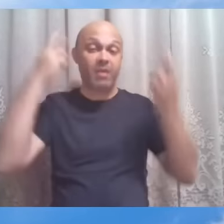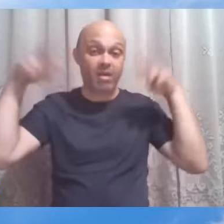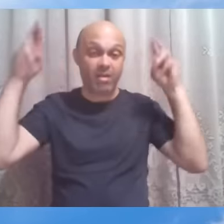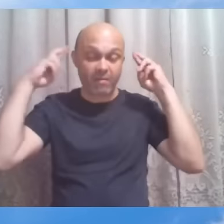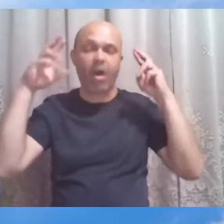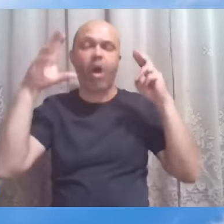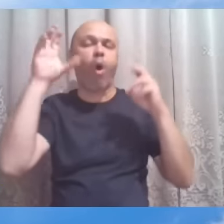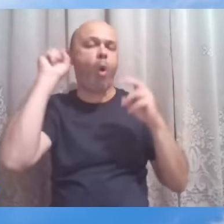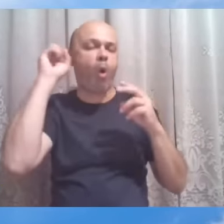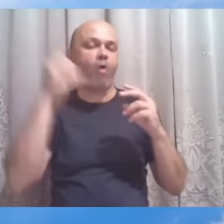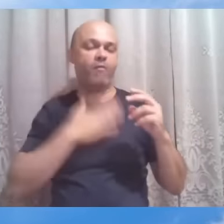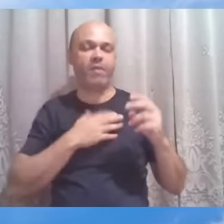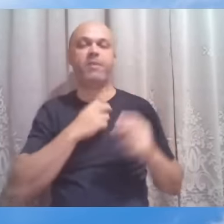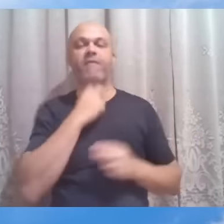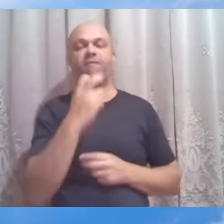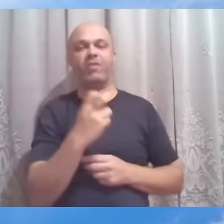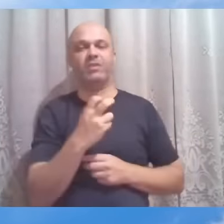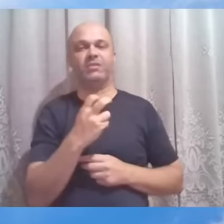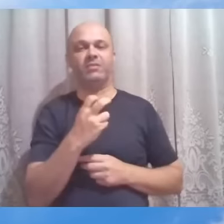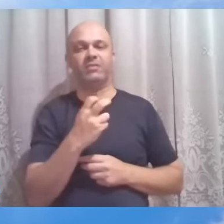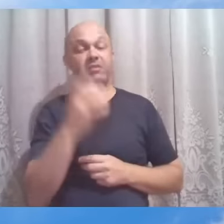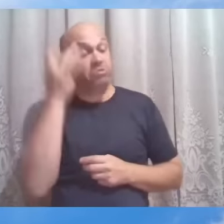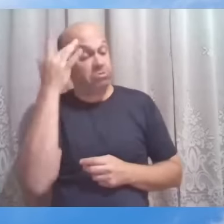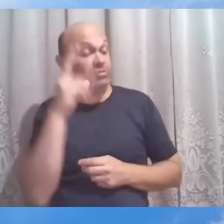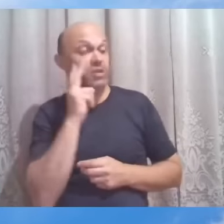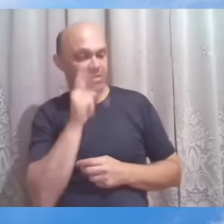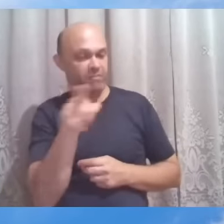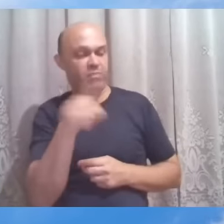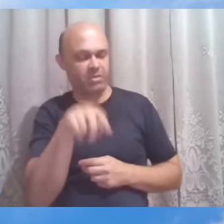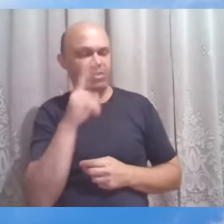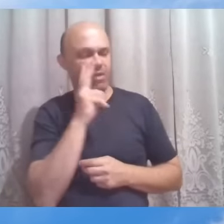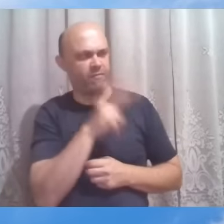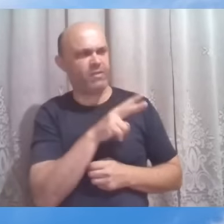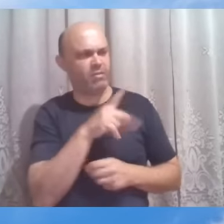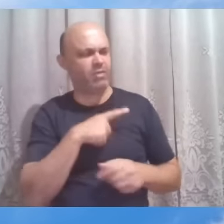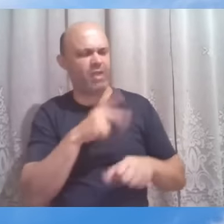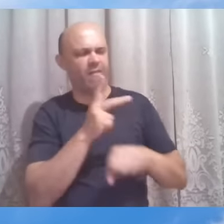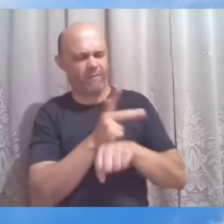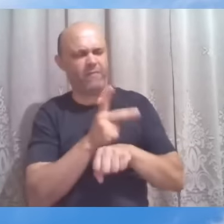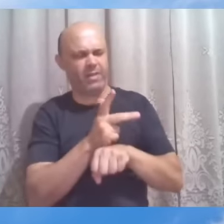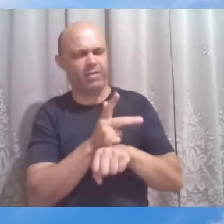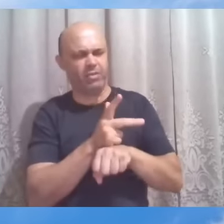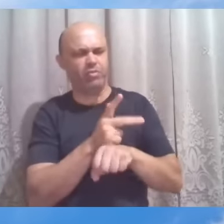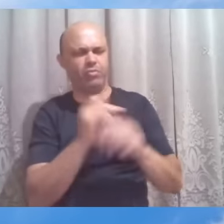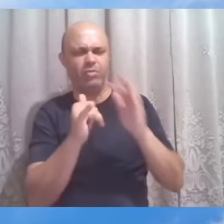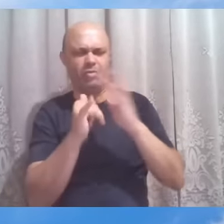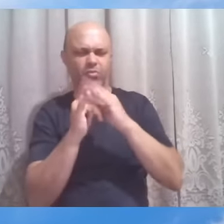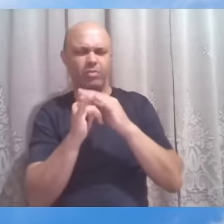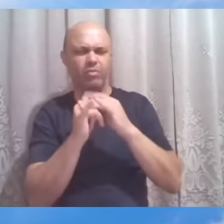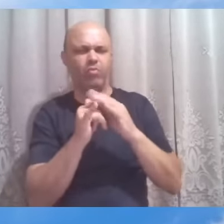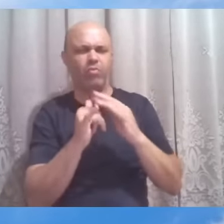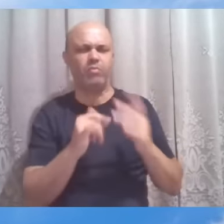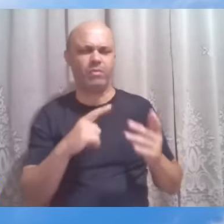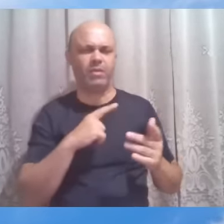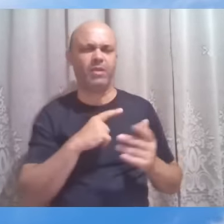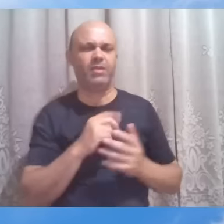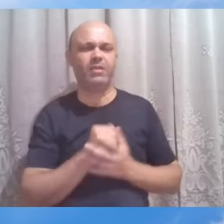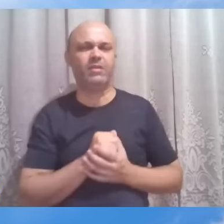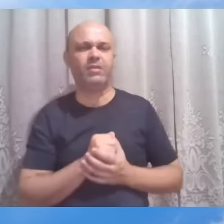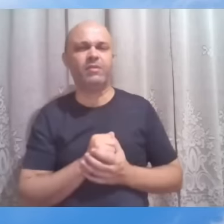Não sei se vocês já viram, tem até um videozinho desses que às vezes roda no WhatsApp, no YouTube. Tem um